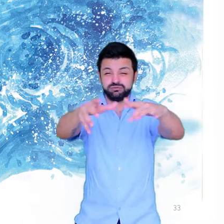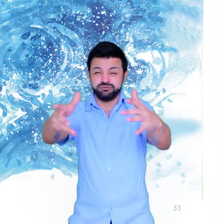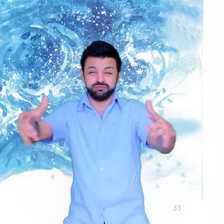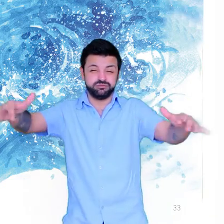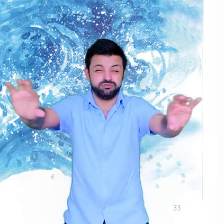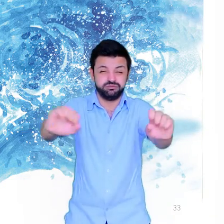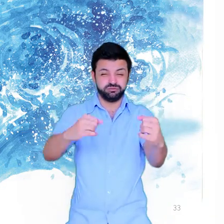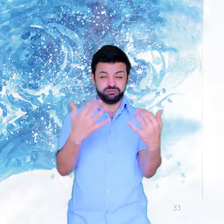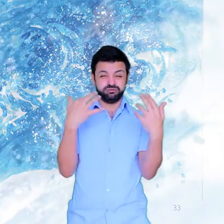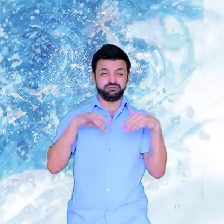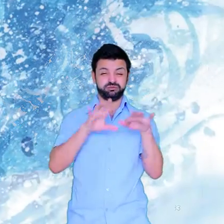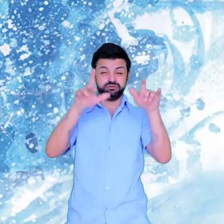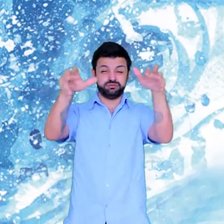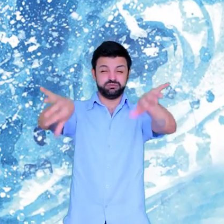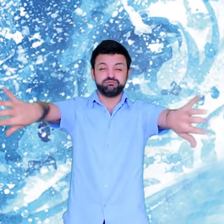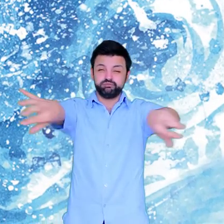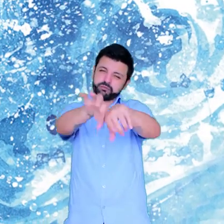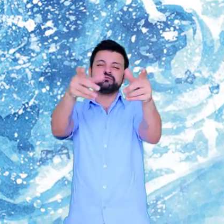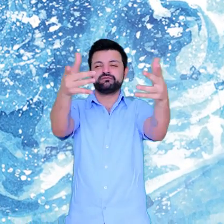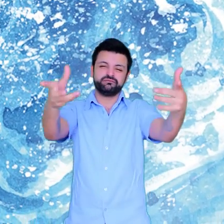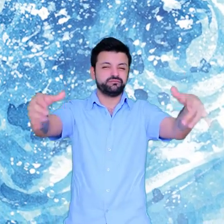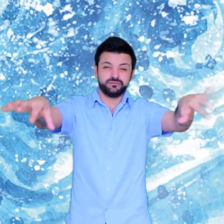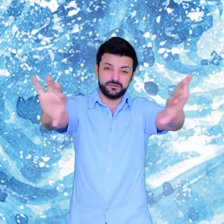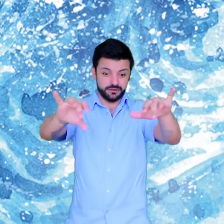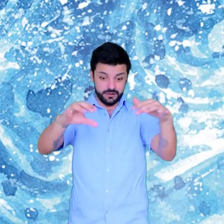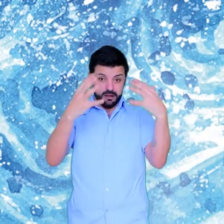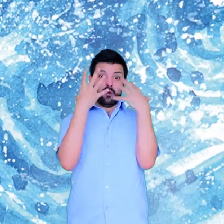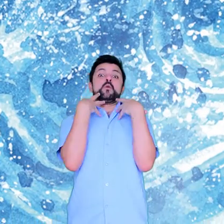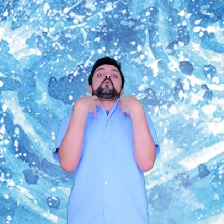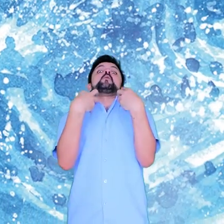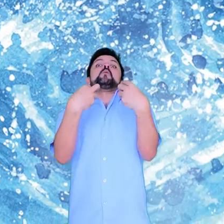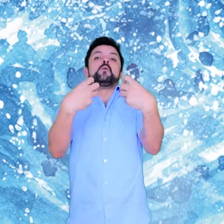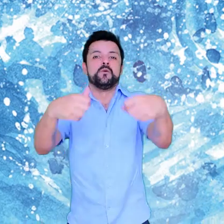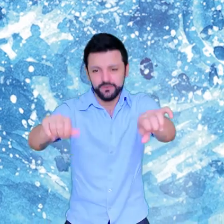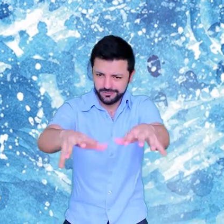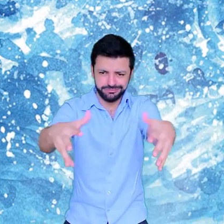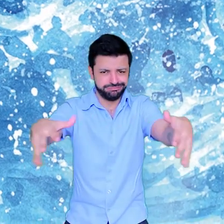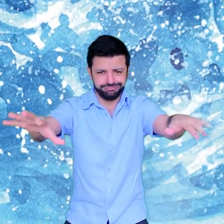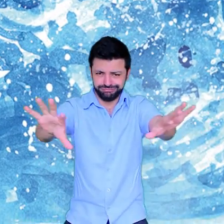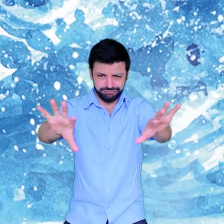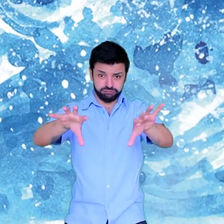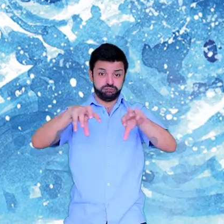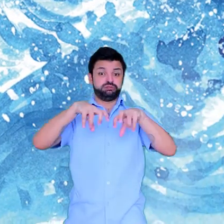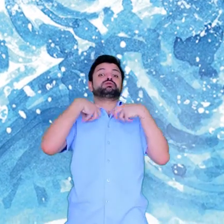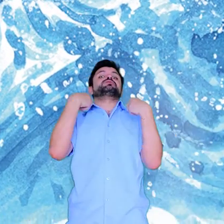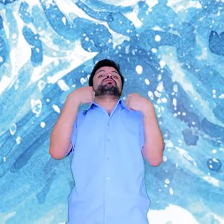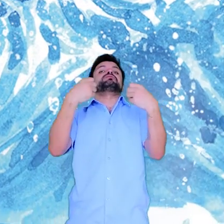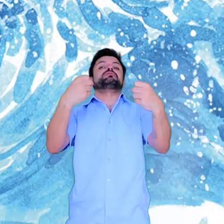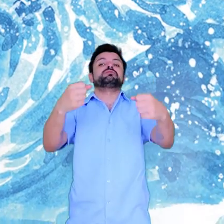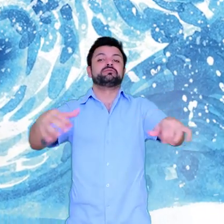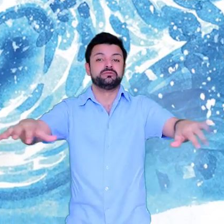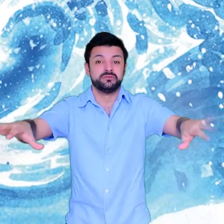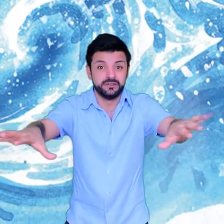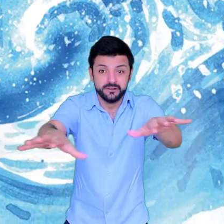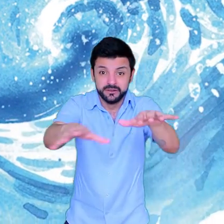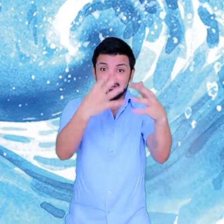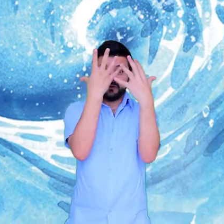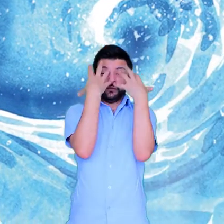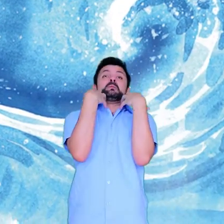O mar vai e vem em ondas violentas Quer me levar Não quer Quer me buscar